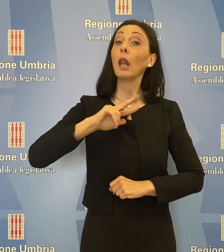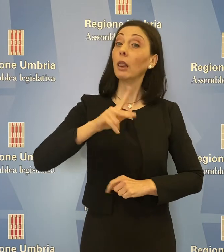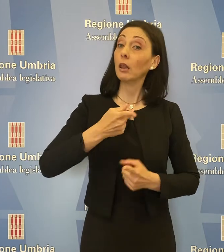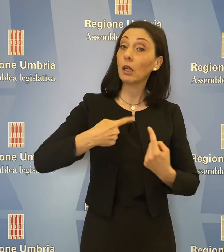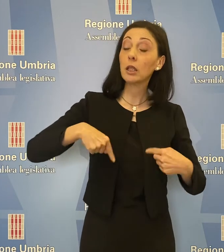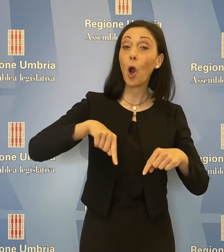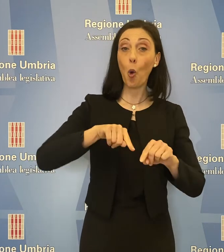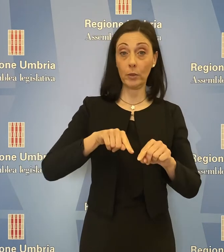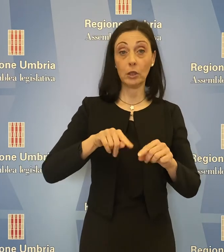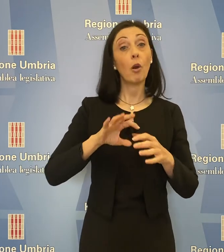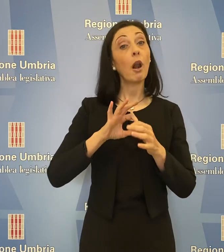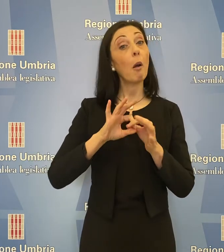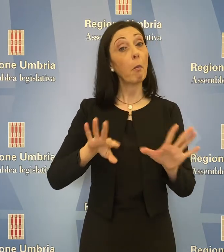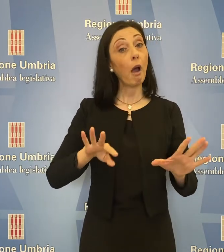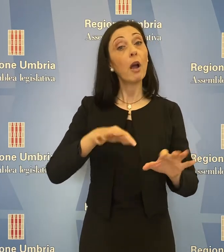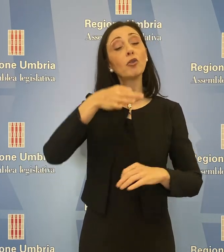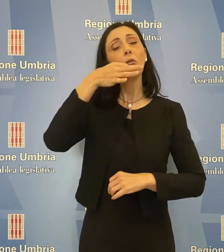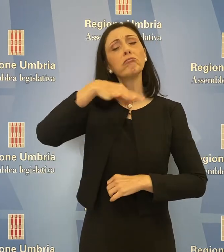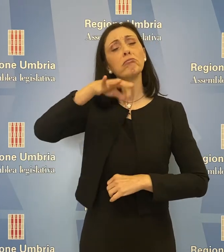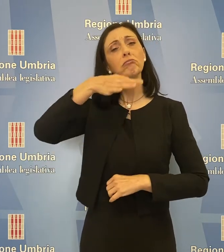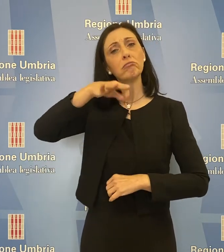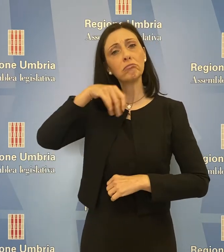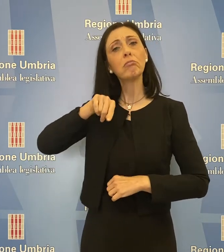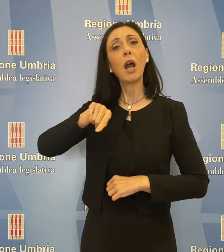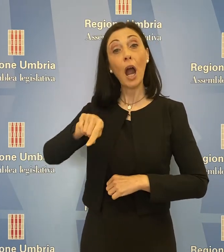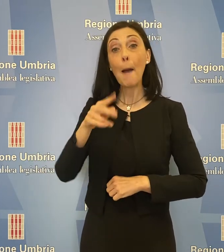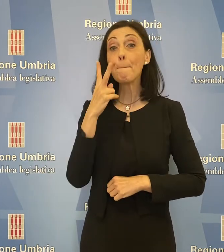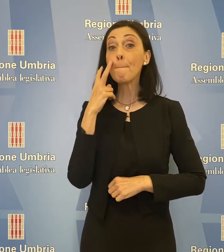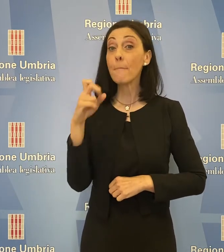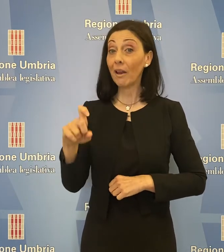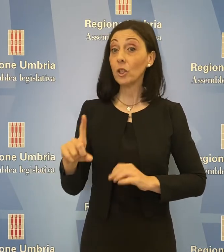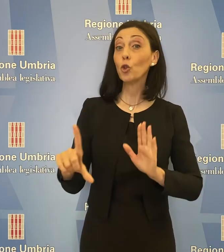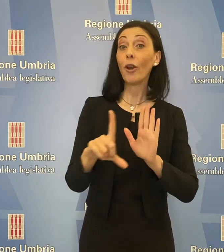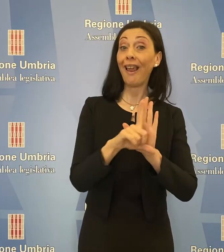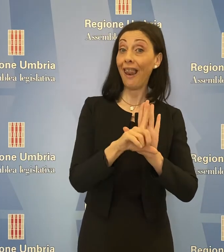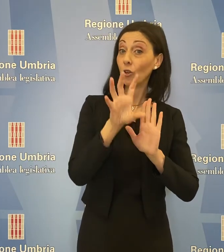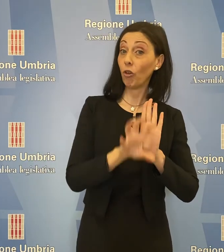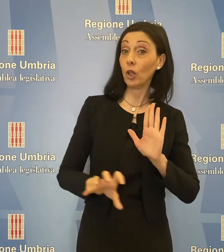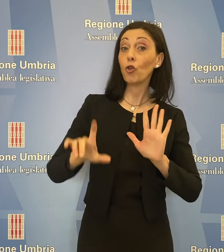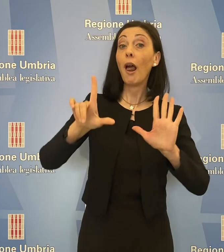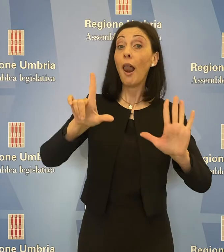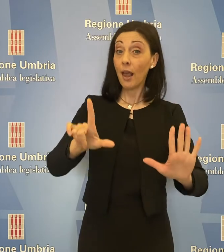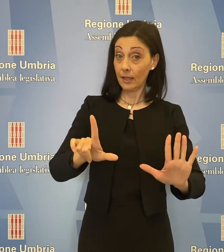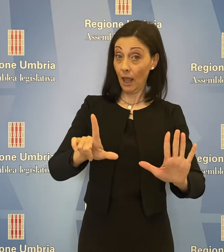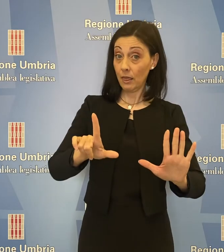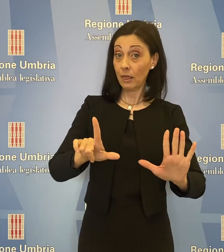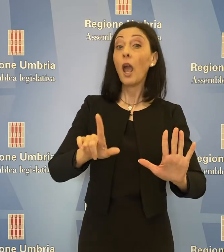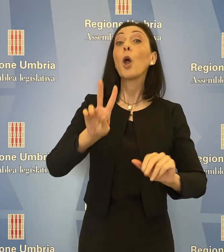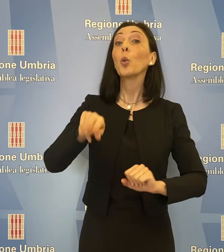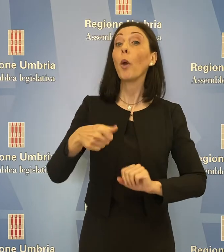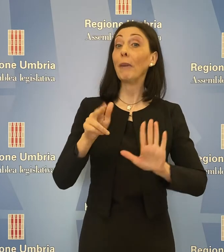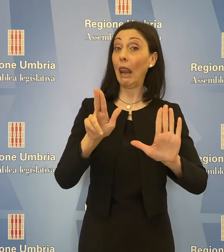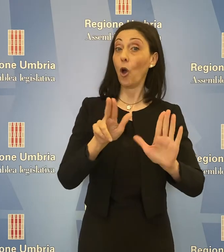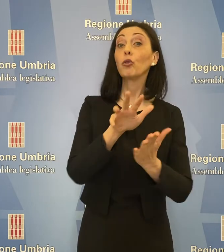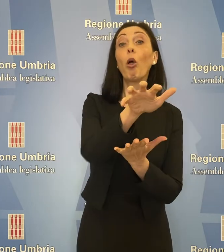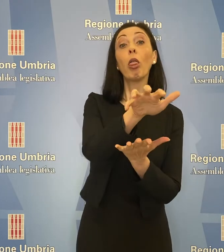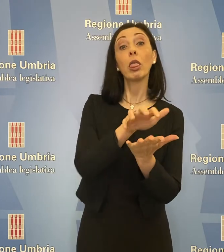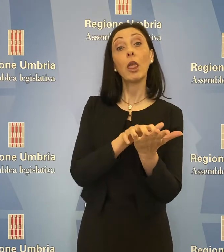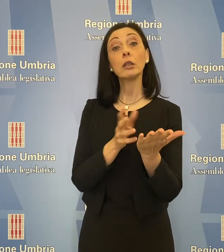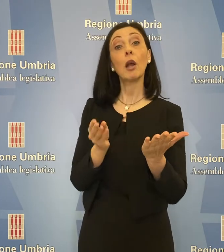Commissione, Eleonora Pace, ha spiegato che le previsioni della legge regionale 7 del 2008, inclusa nel testo unico in materia